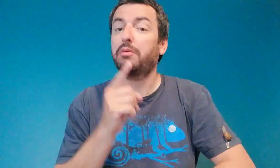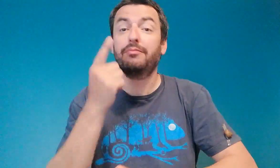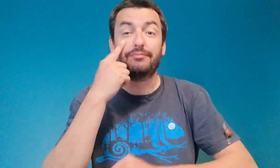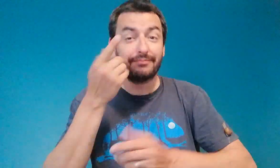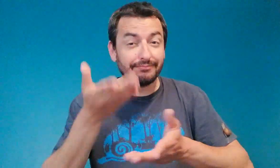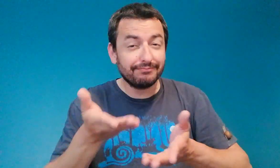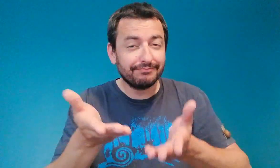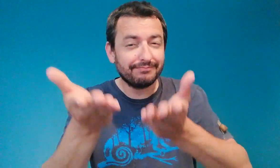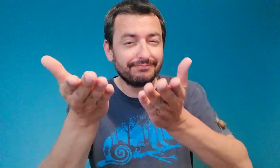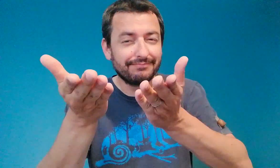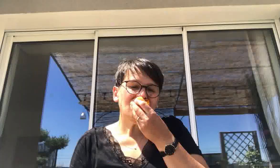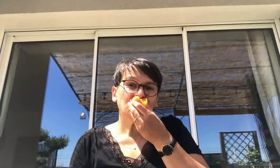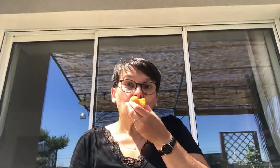Regarde !